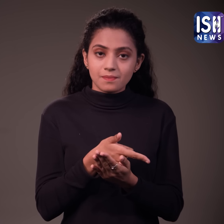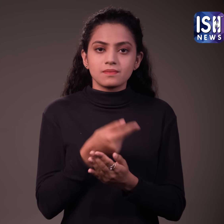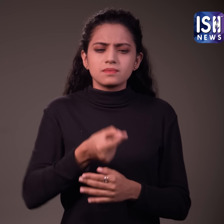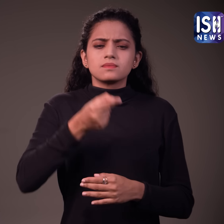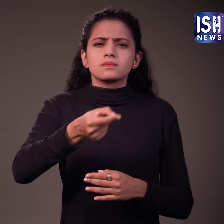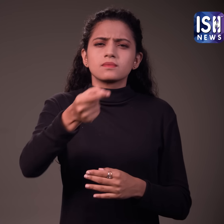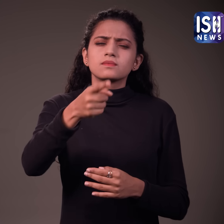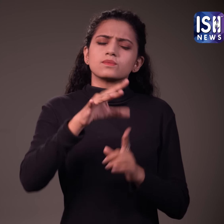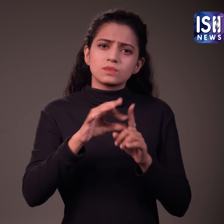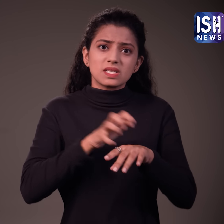का इस्तमाल करें